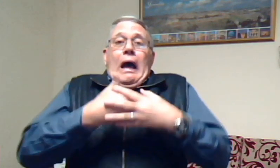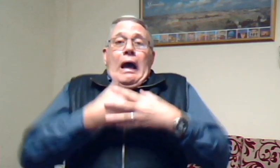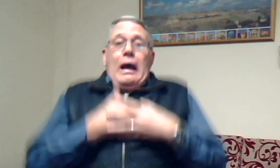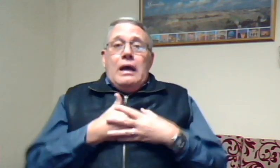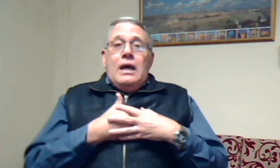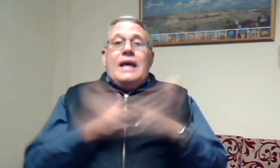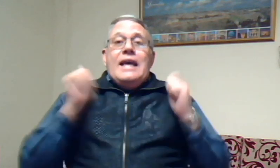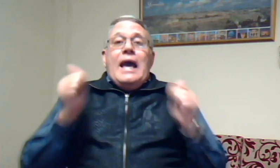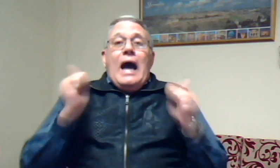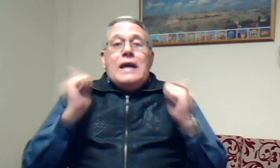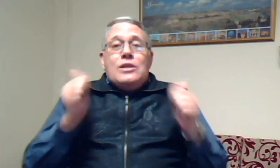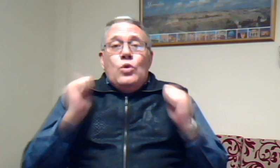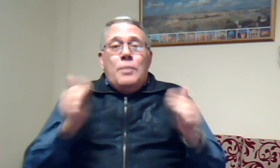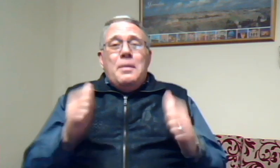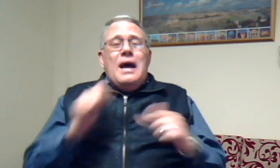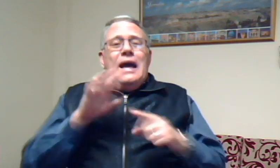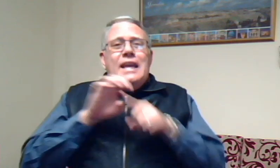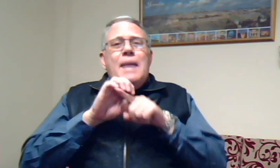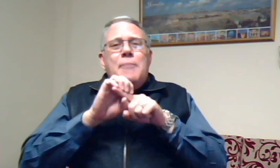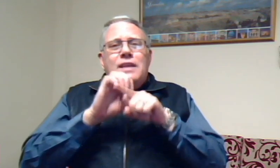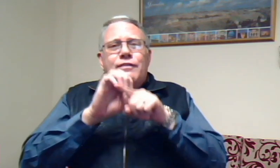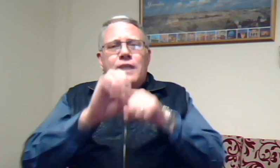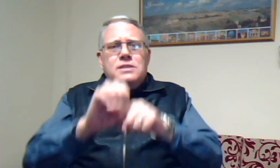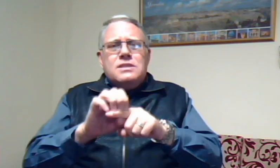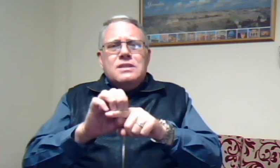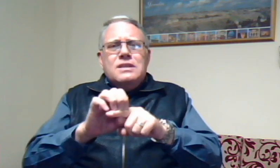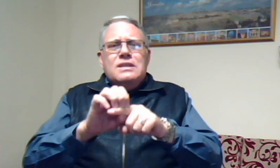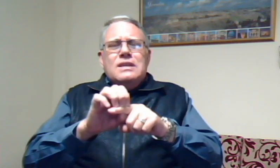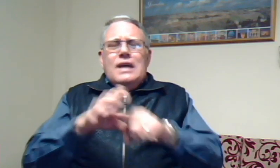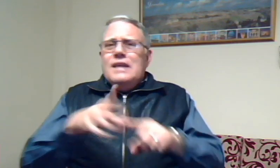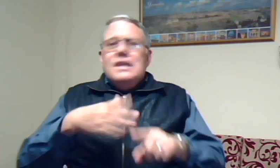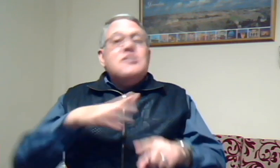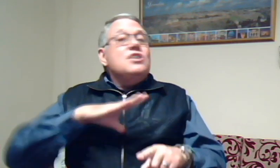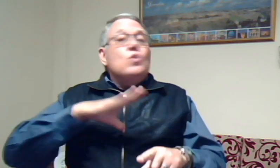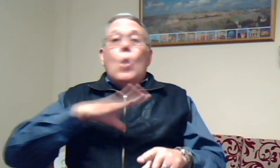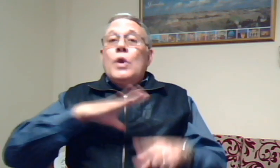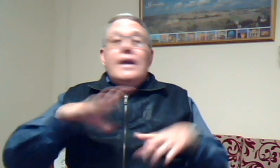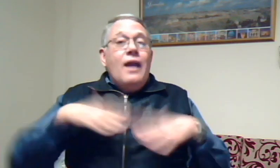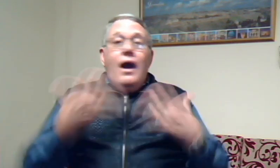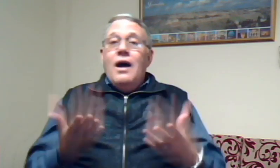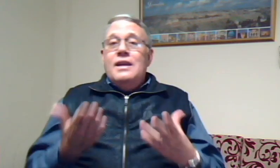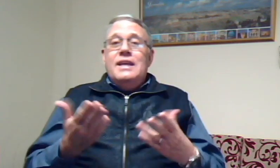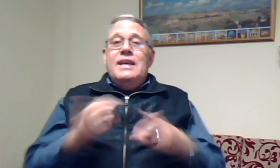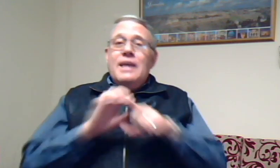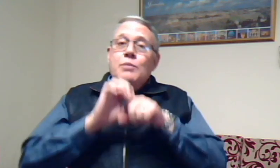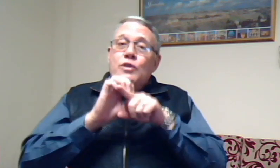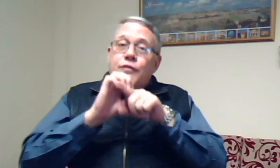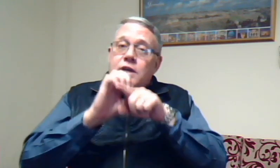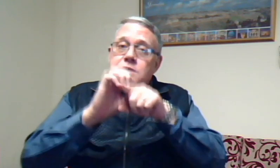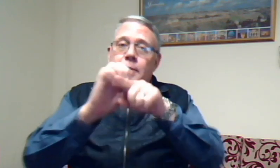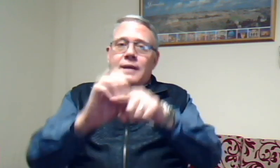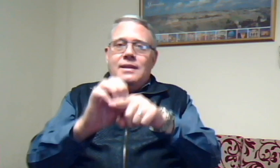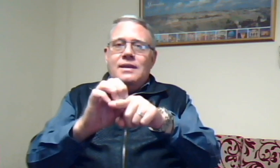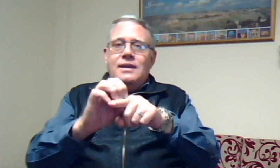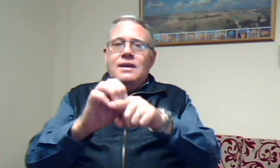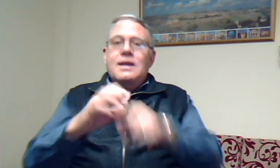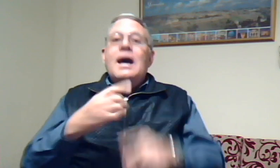jy hard loop en jy buit vast dan sit nog nie klaar nie jy moet vast buit hy